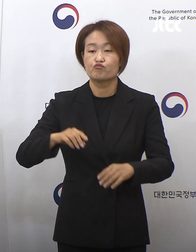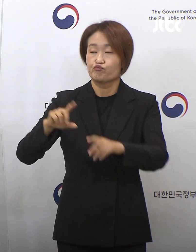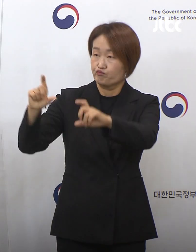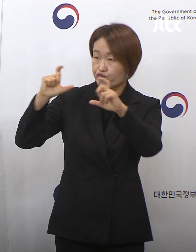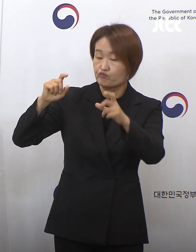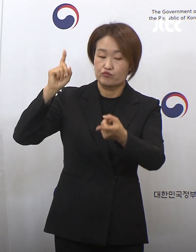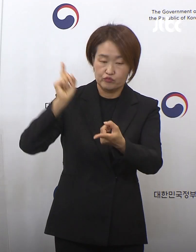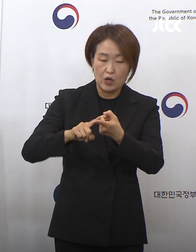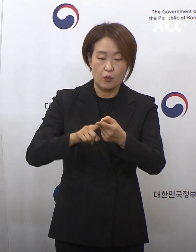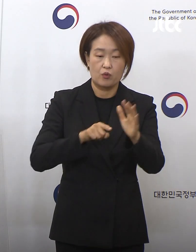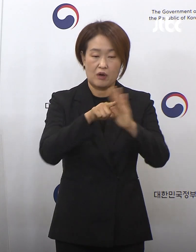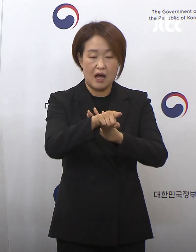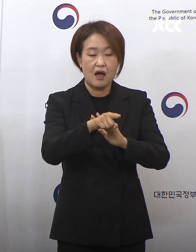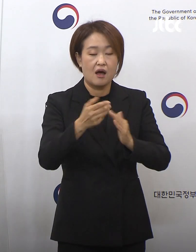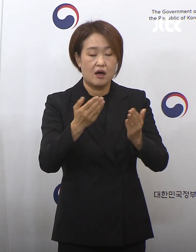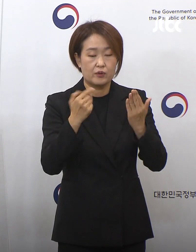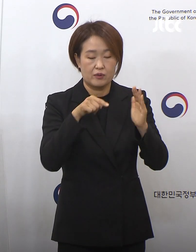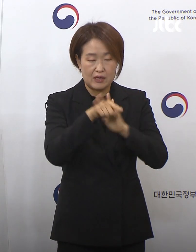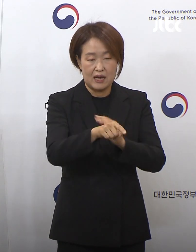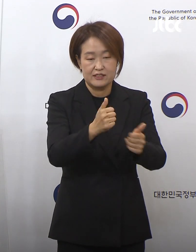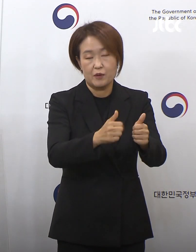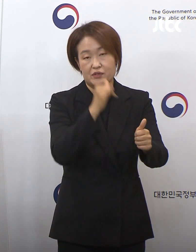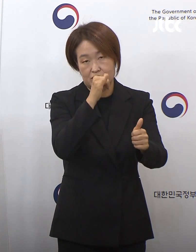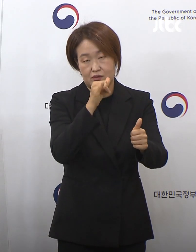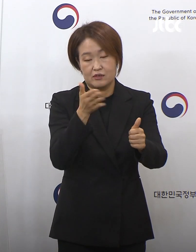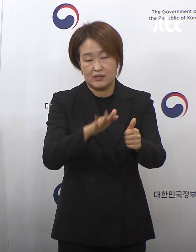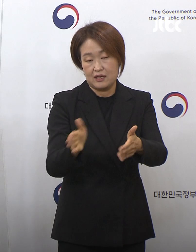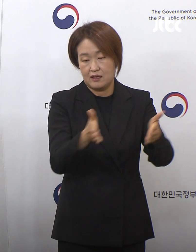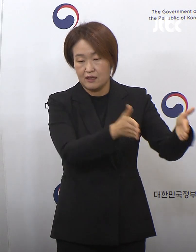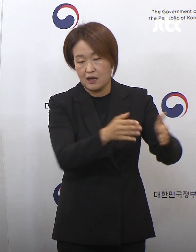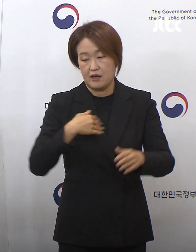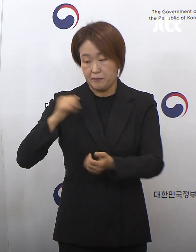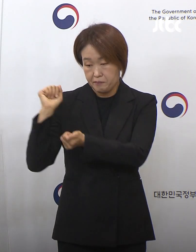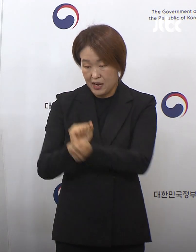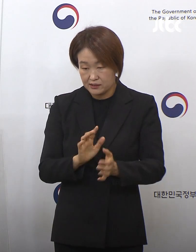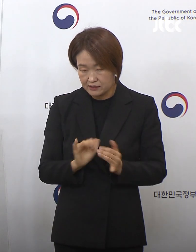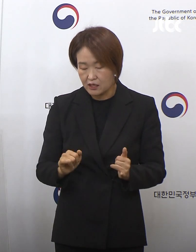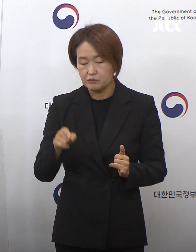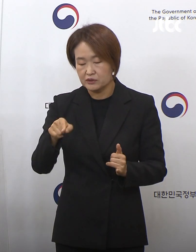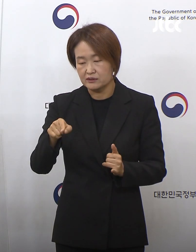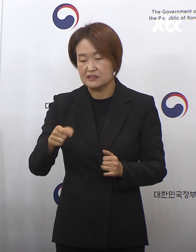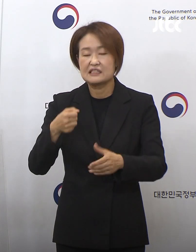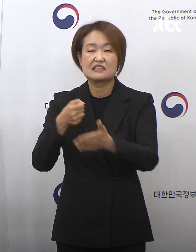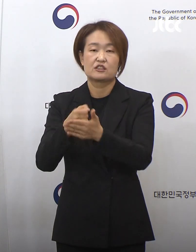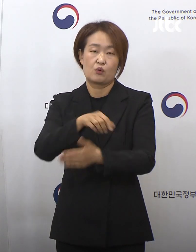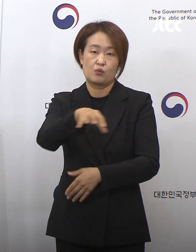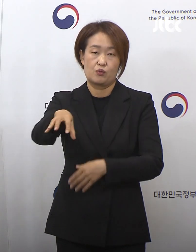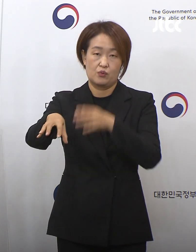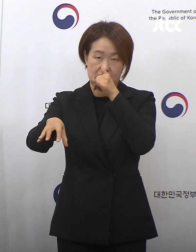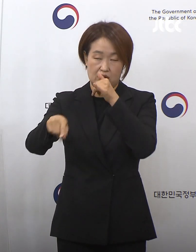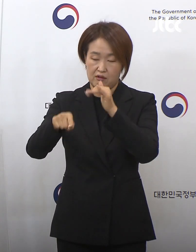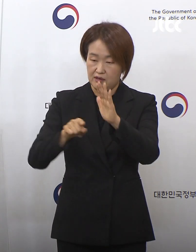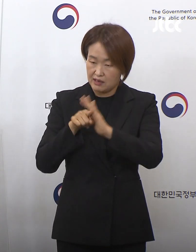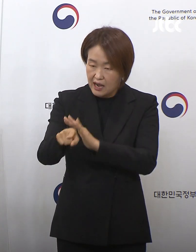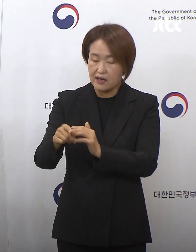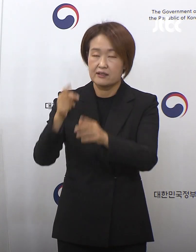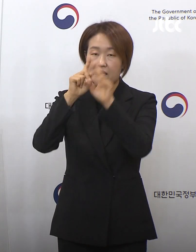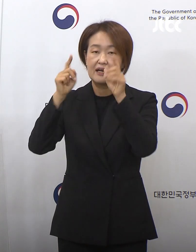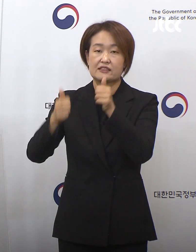보시고요. 확진자의 경우에는 별도로 마련된 고사장에서 시험을 보시게 됩니다. 그래서